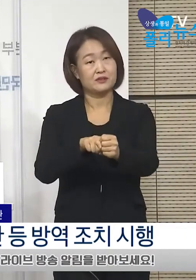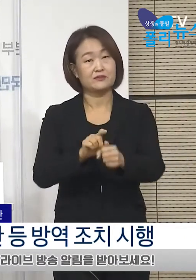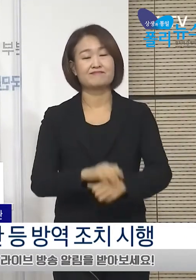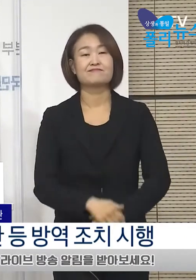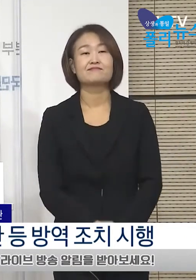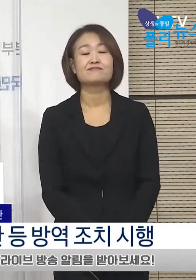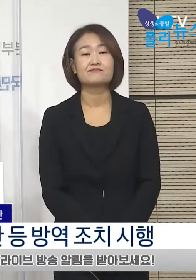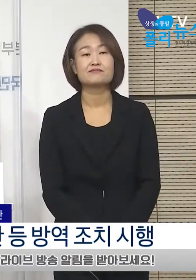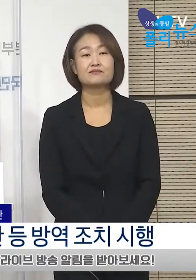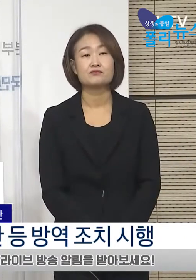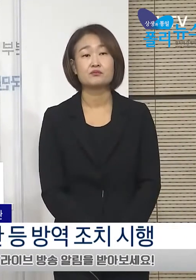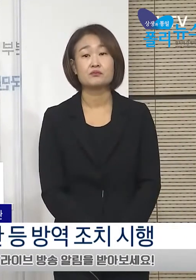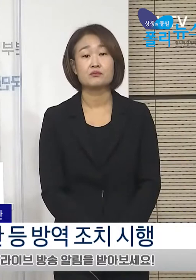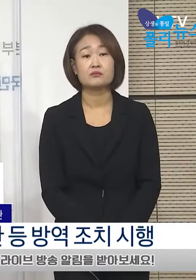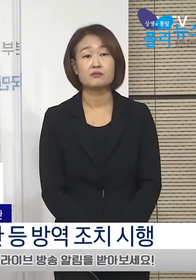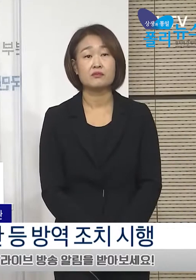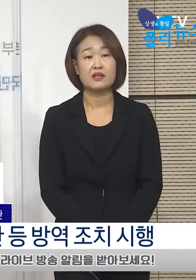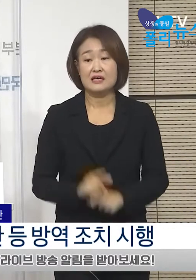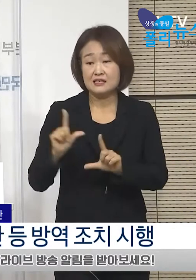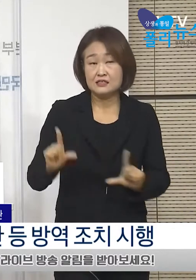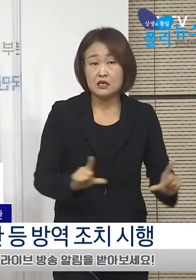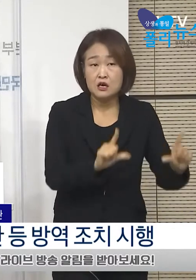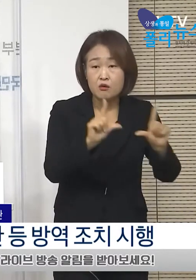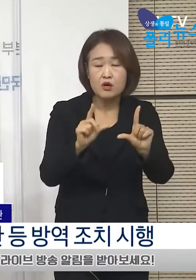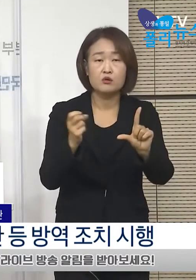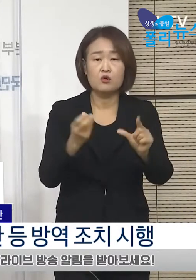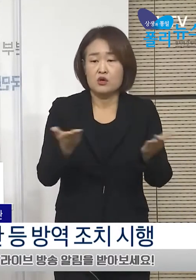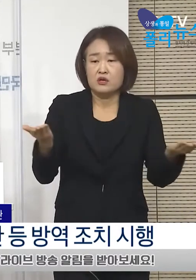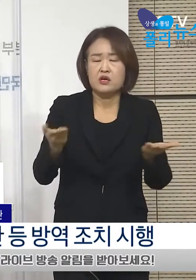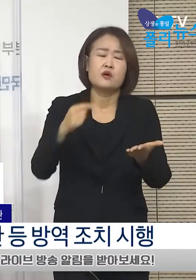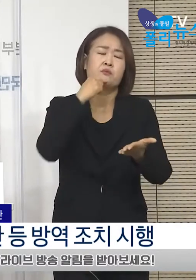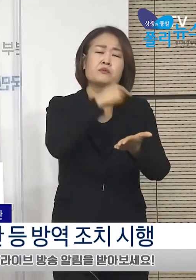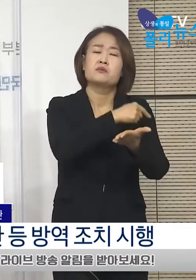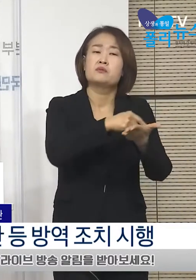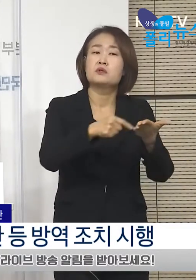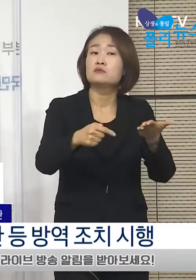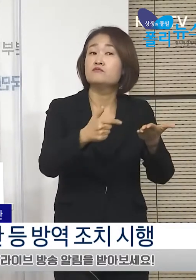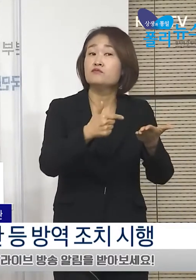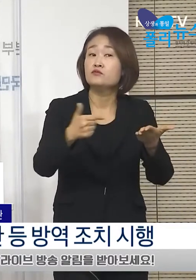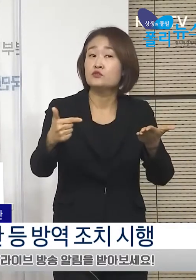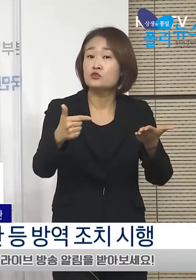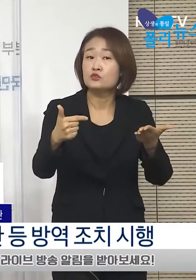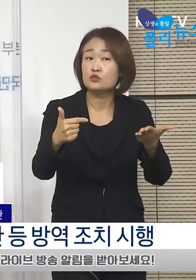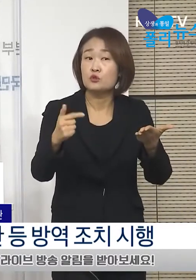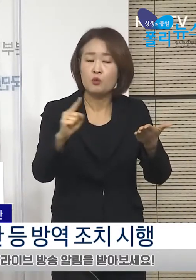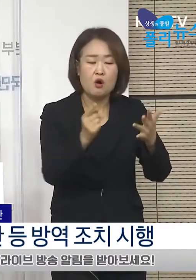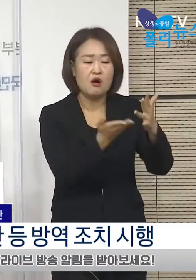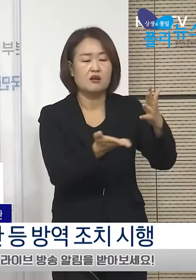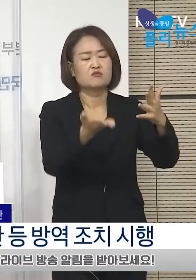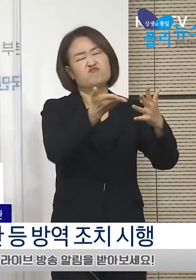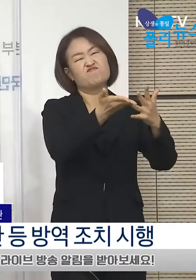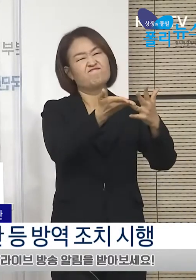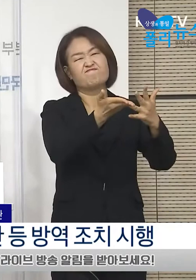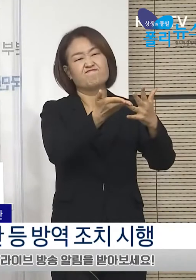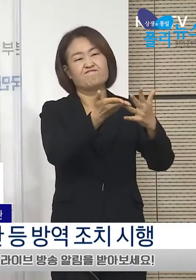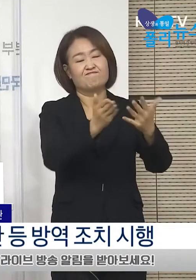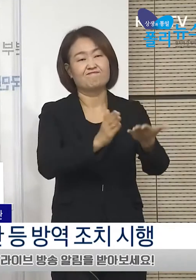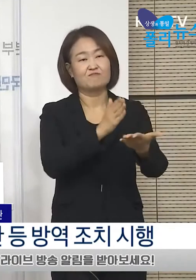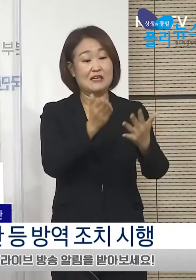특히 일상과 생업에 큰 피해를 끼칠 수 있는 2단계로 객상을 하지 않고